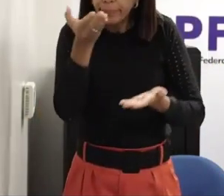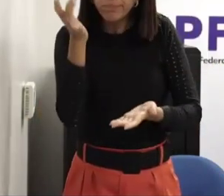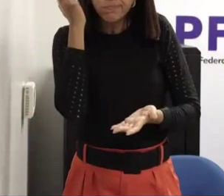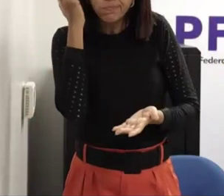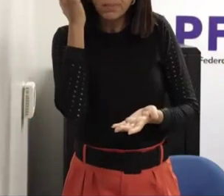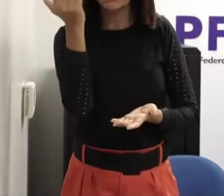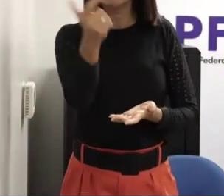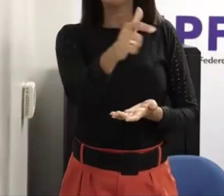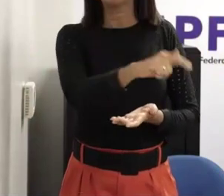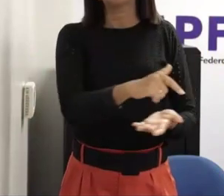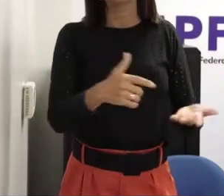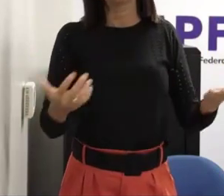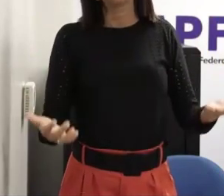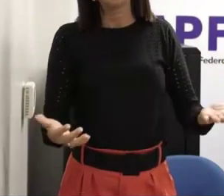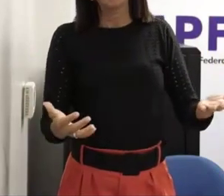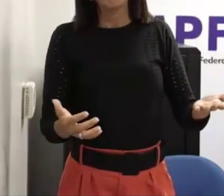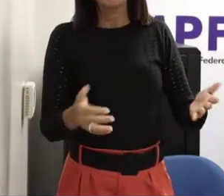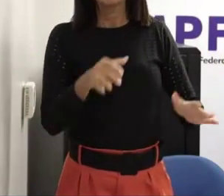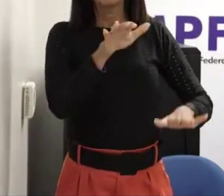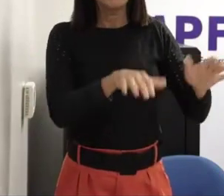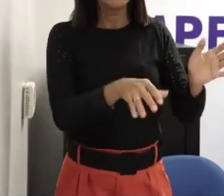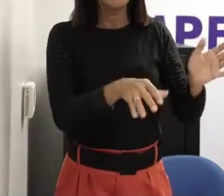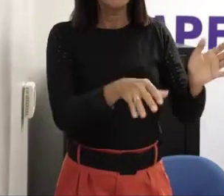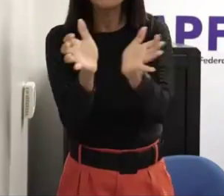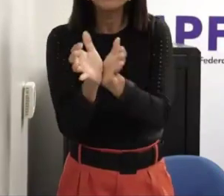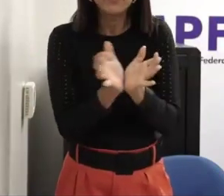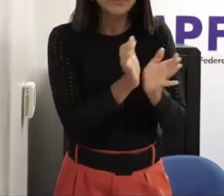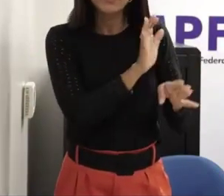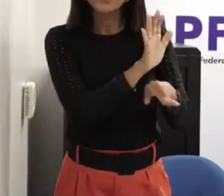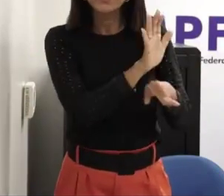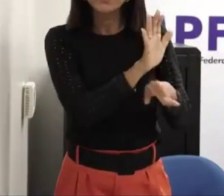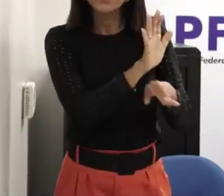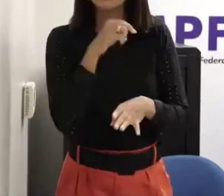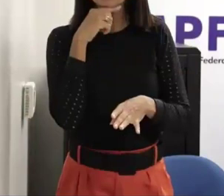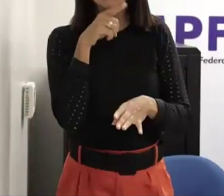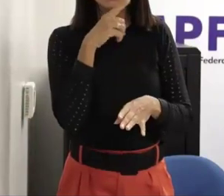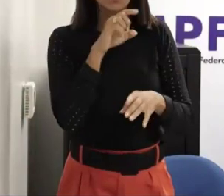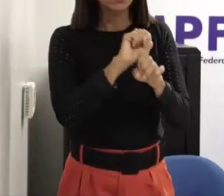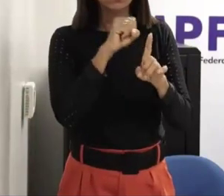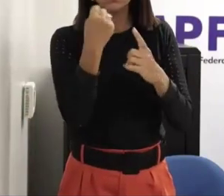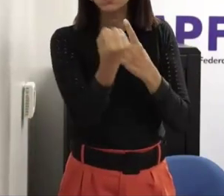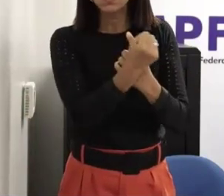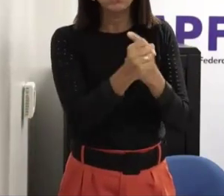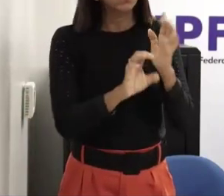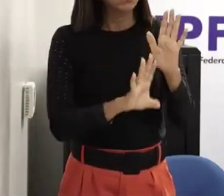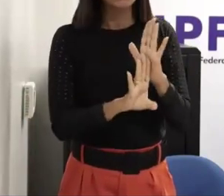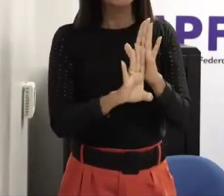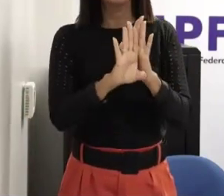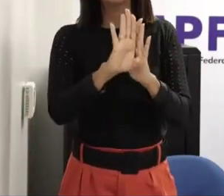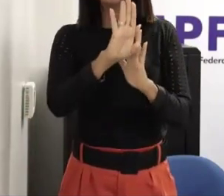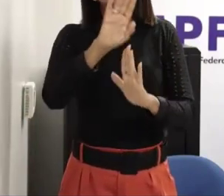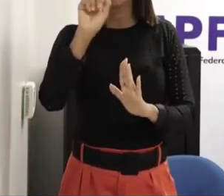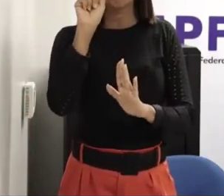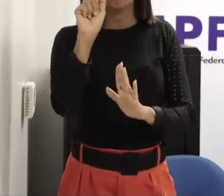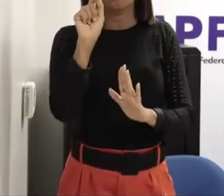minando as intervenções que a gente está falando então acho que sociedade ela está caminhando para um ponto onde a gente